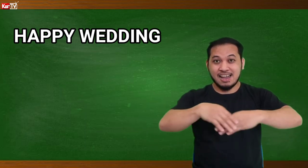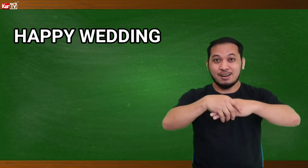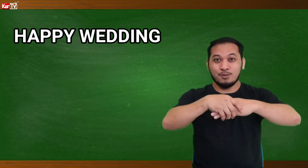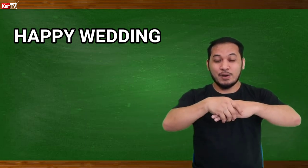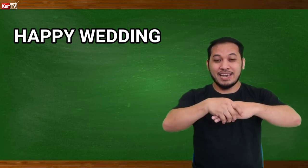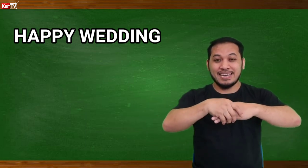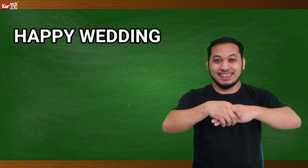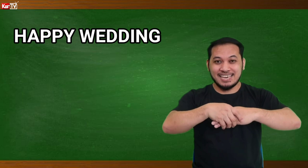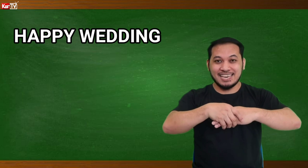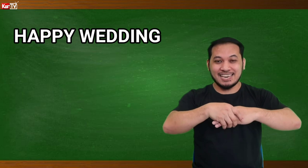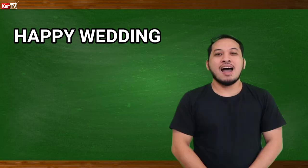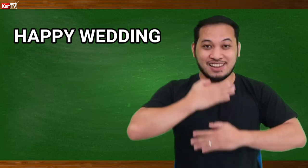Wedding.